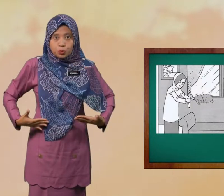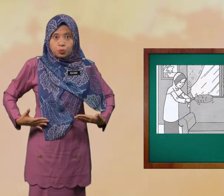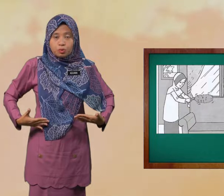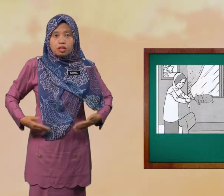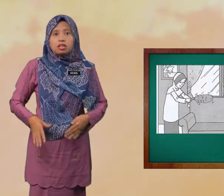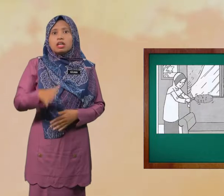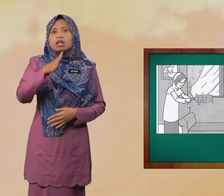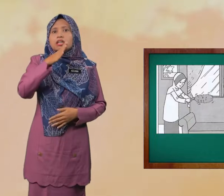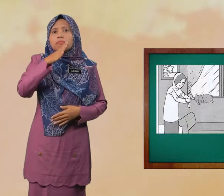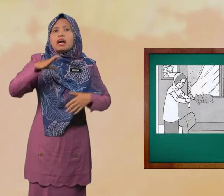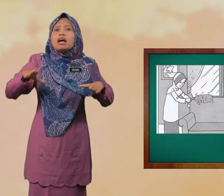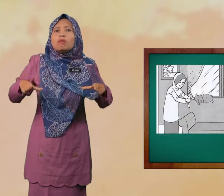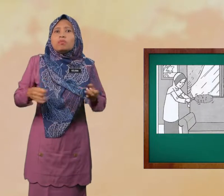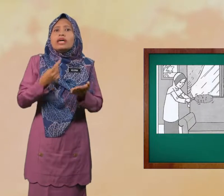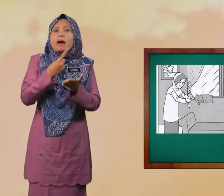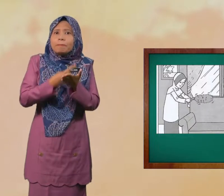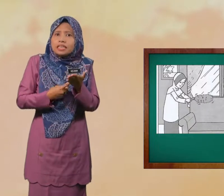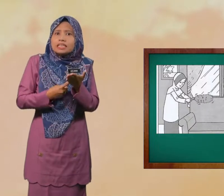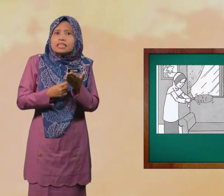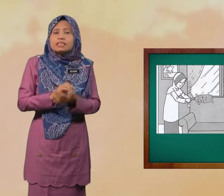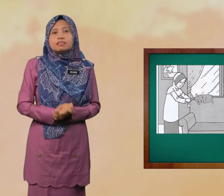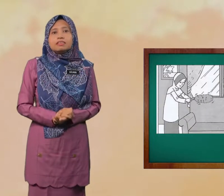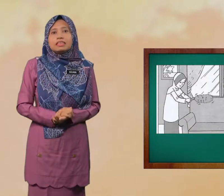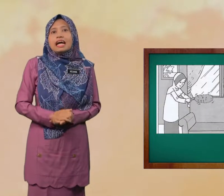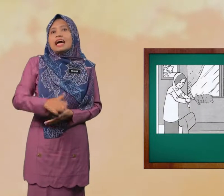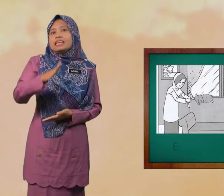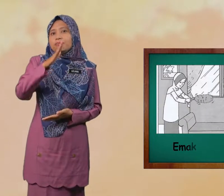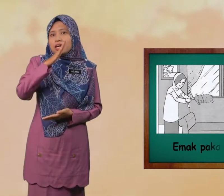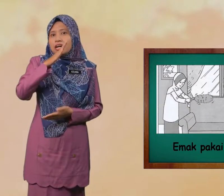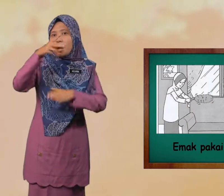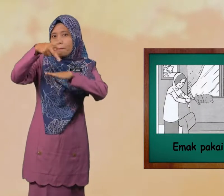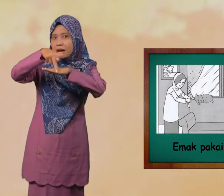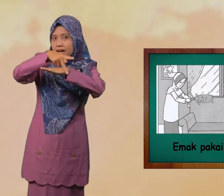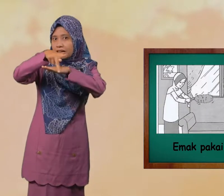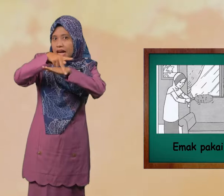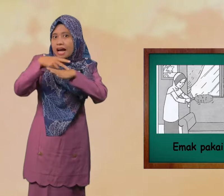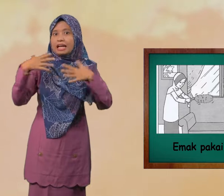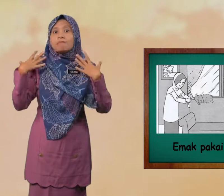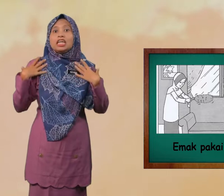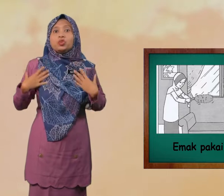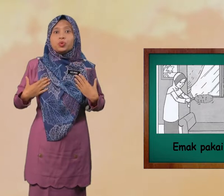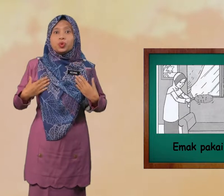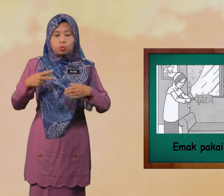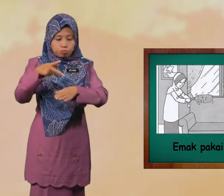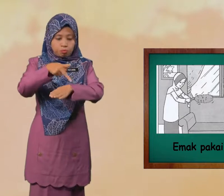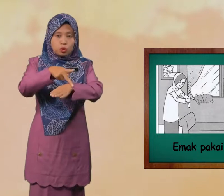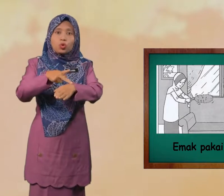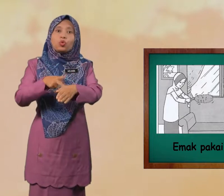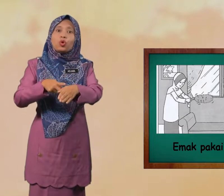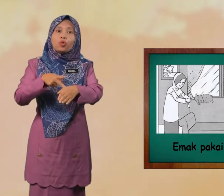Emak Buat Apa? Emak Pakai Baju Kurung